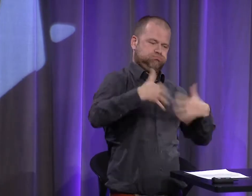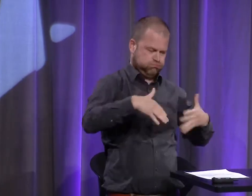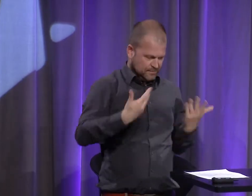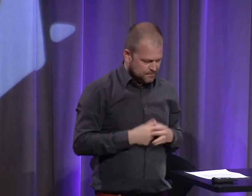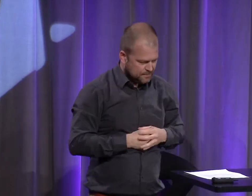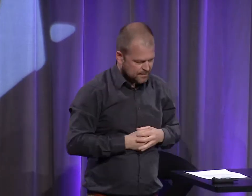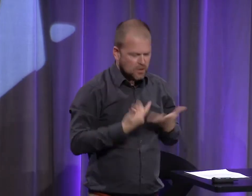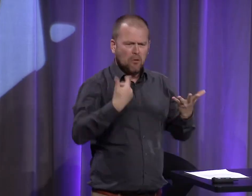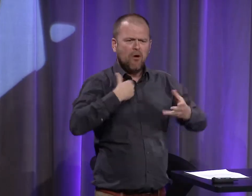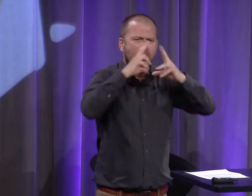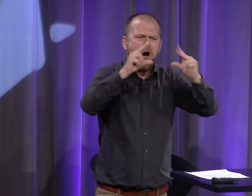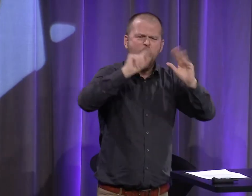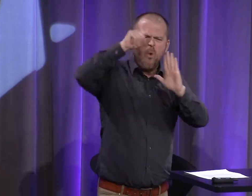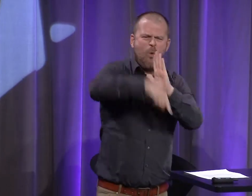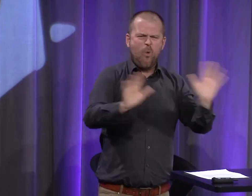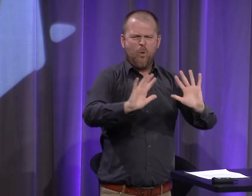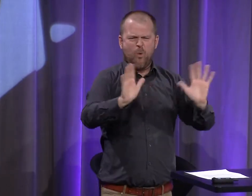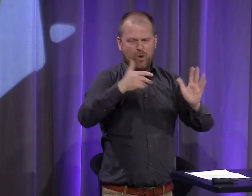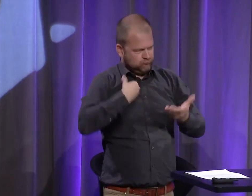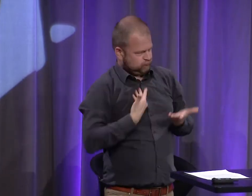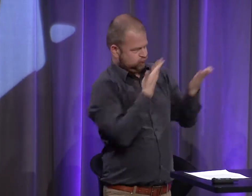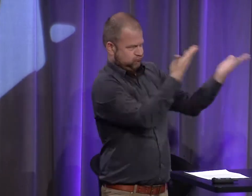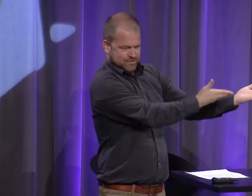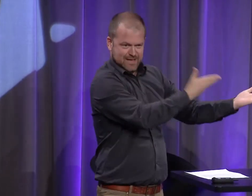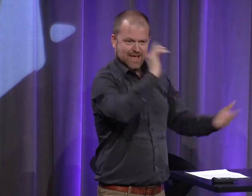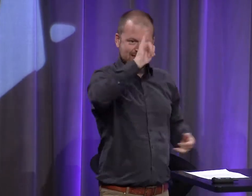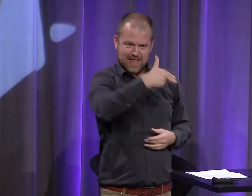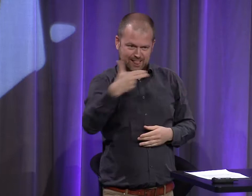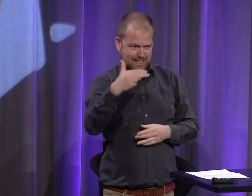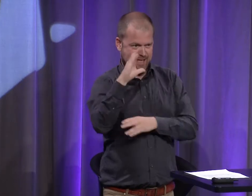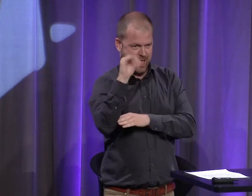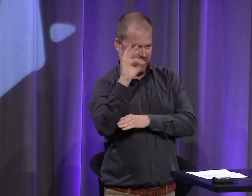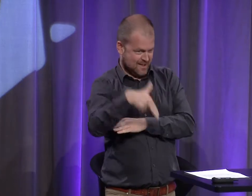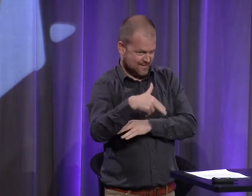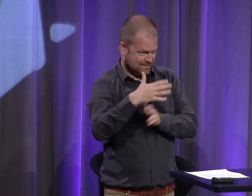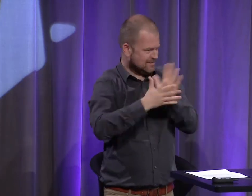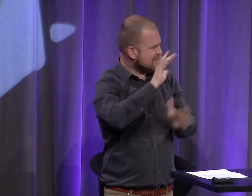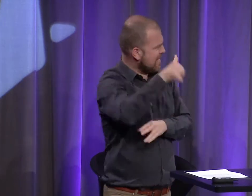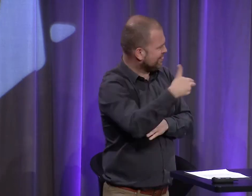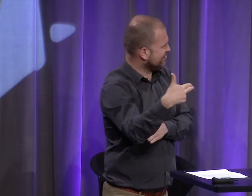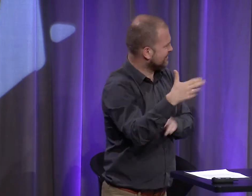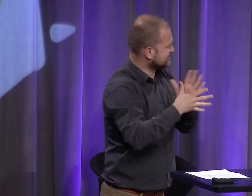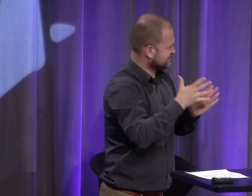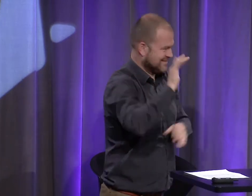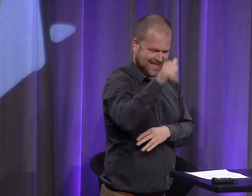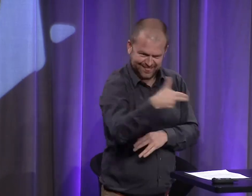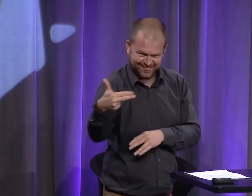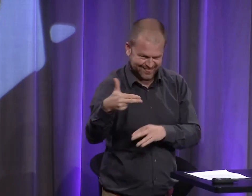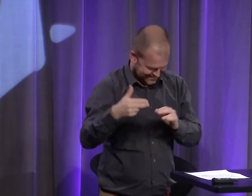abouti à, aujourd'hui, ce qu'on appelle la communauté sourde. Je vais m'arrêter là. Je vais laisser la parole maintenant à Yann Quentin. Donc, voici le signe,